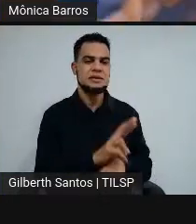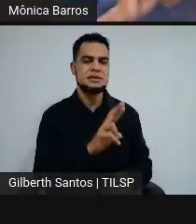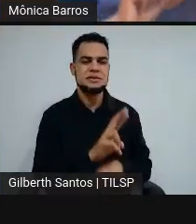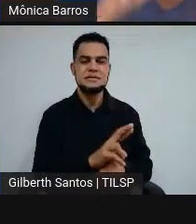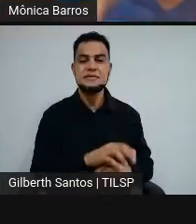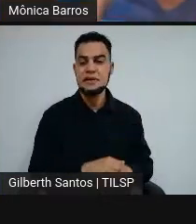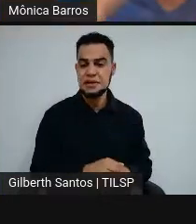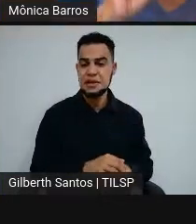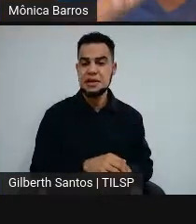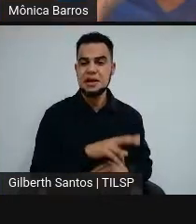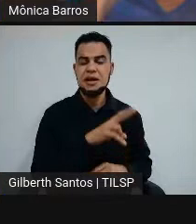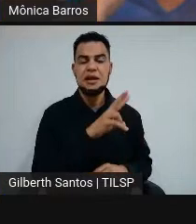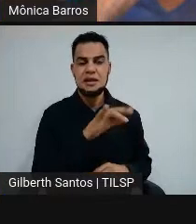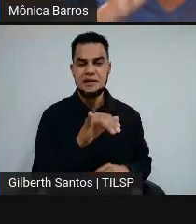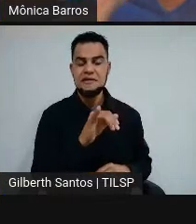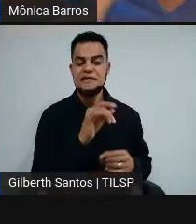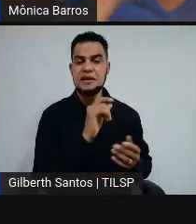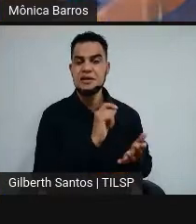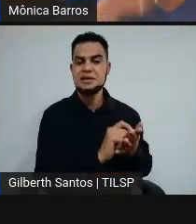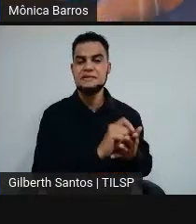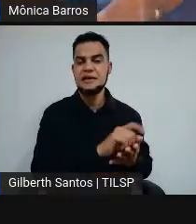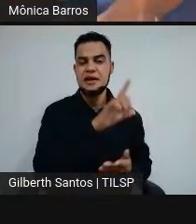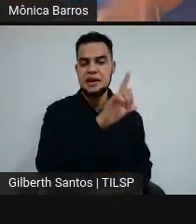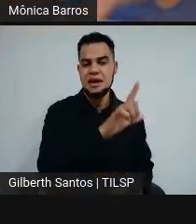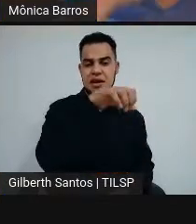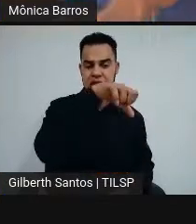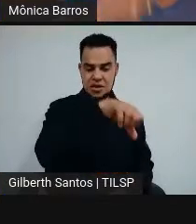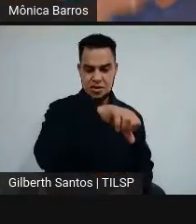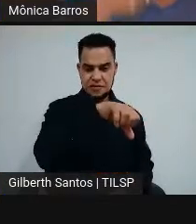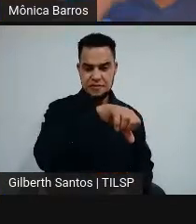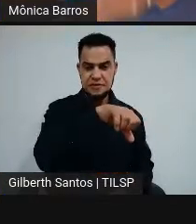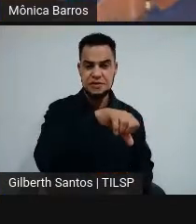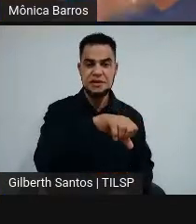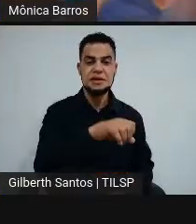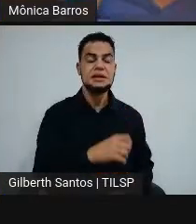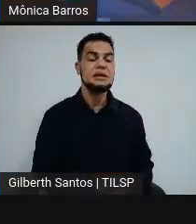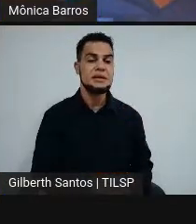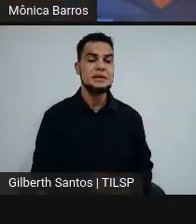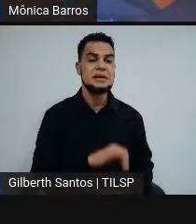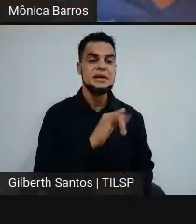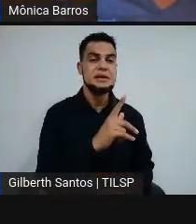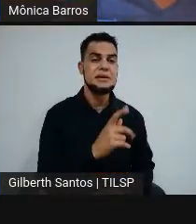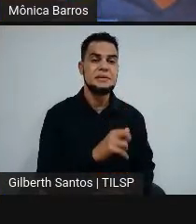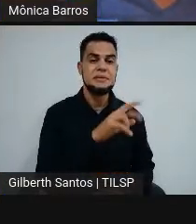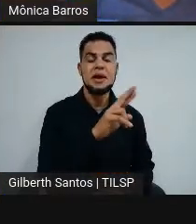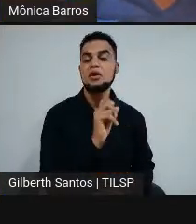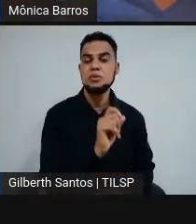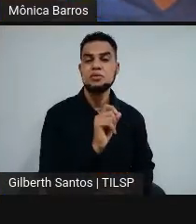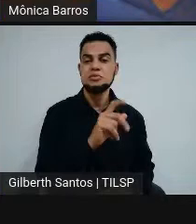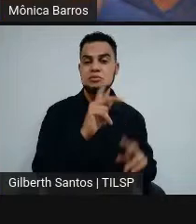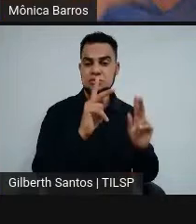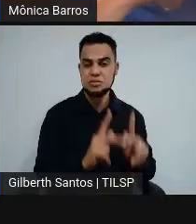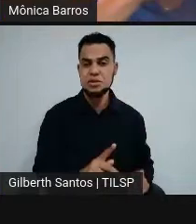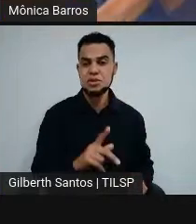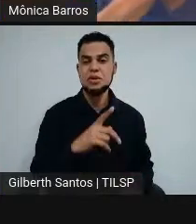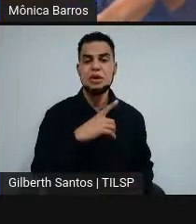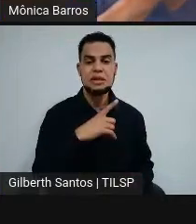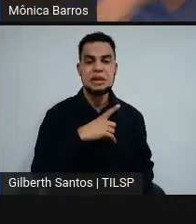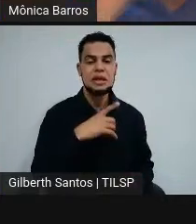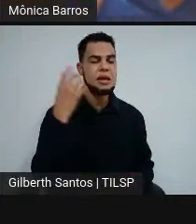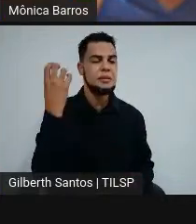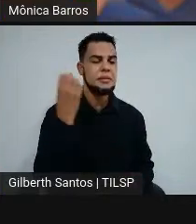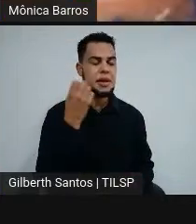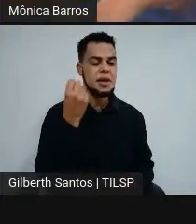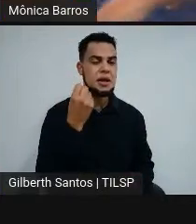escrever lá no L9, número ímpar. Número ímpar, o que é? Pessoa que tem a pele branca ou